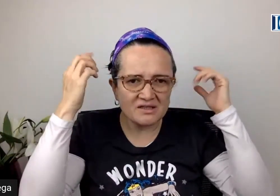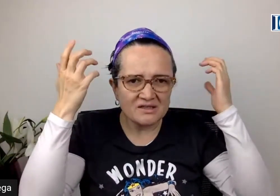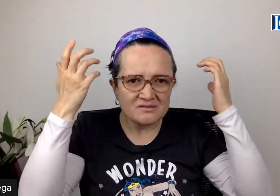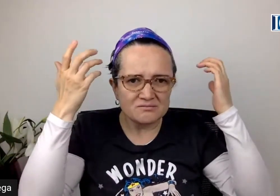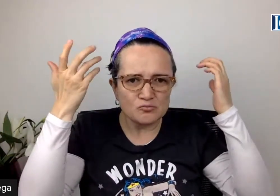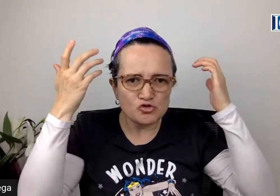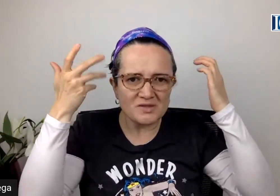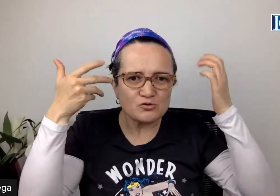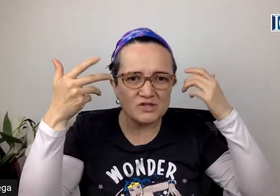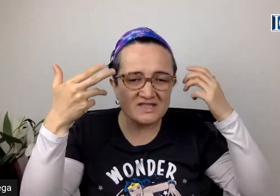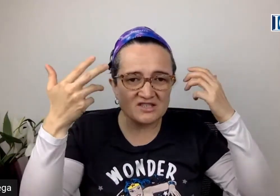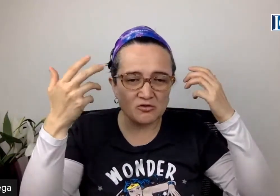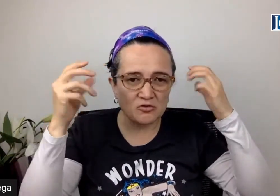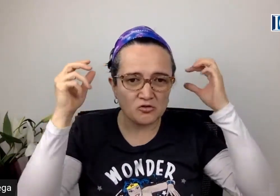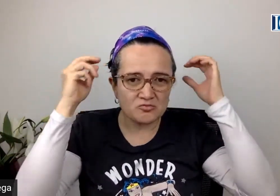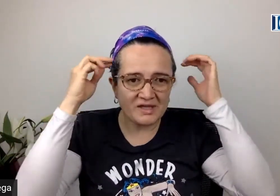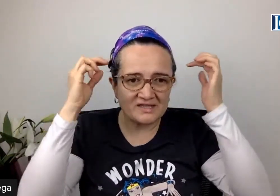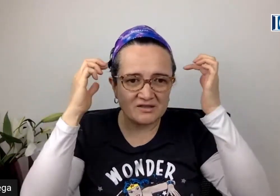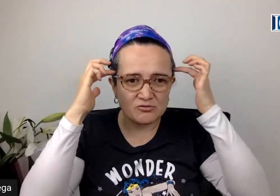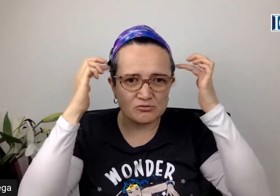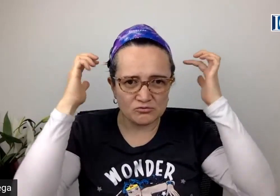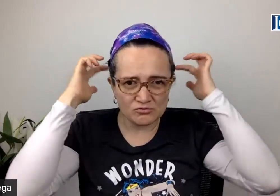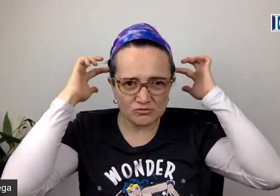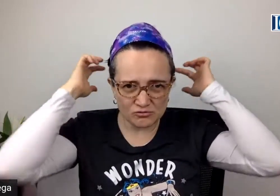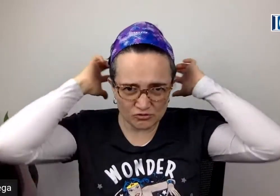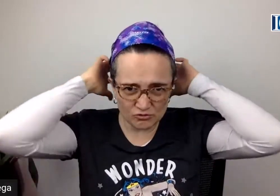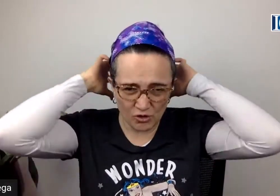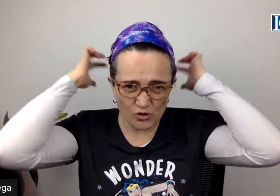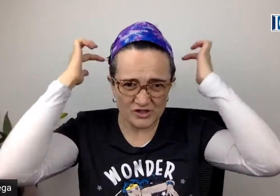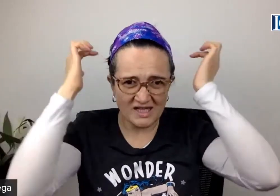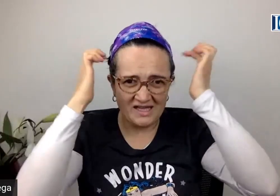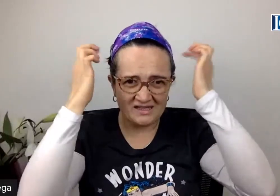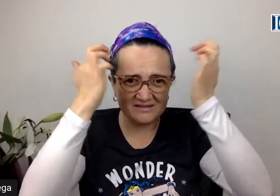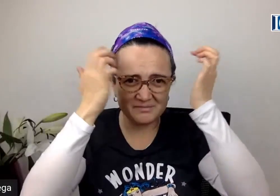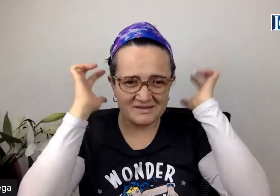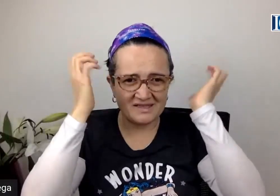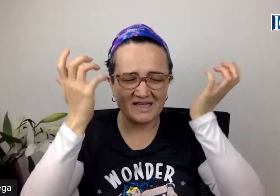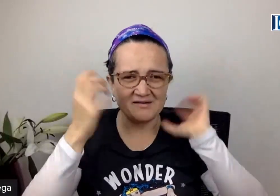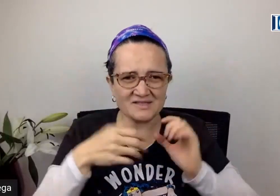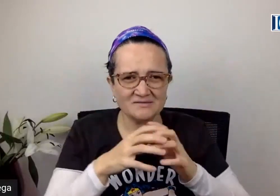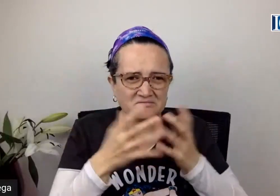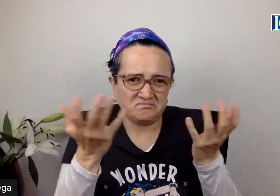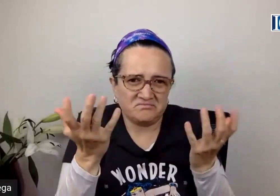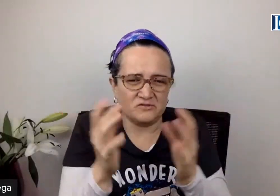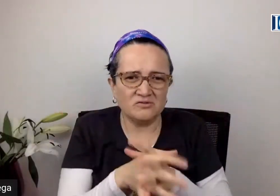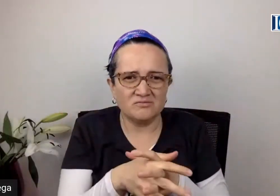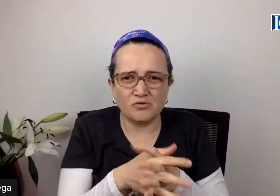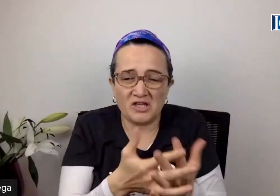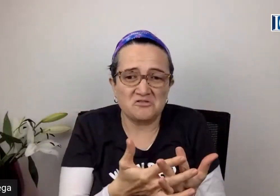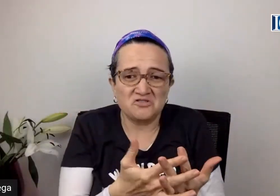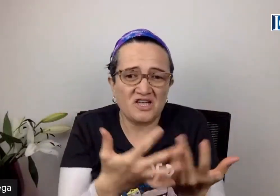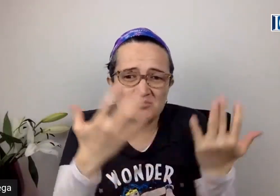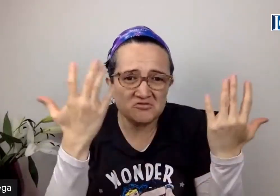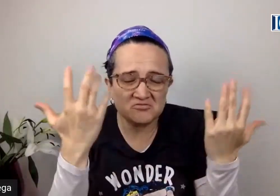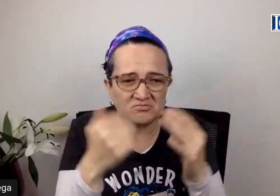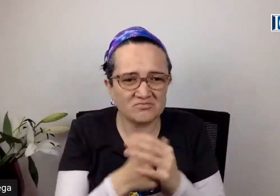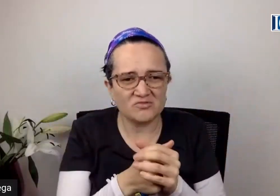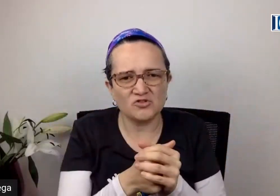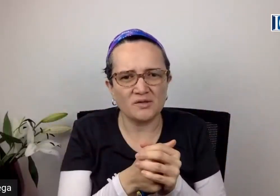mucho más útiles que solo dos. Imagínate con ojos en cada parte de la cabeza. ¿Por qué no los tenemos? No sé.